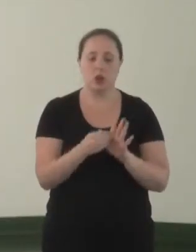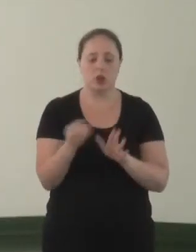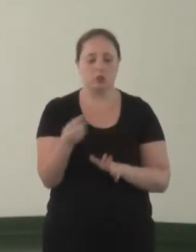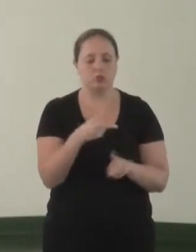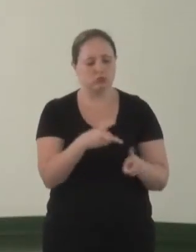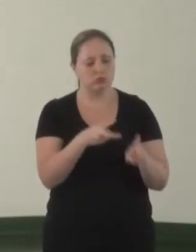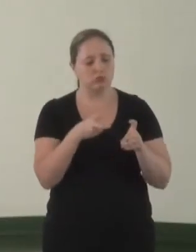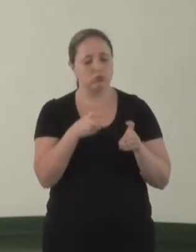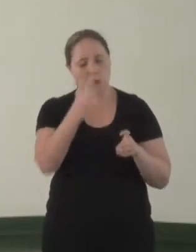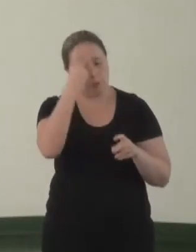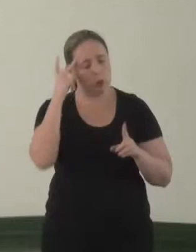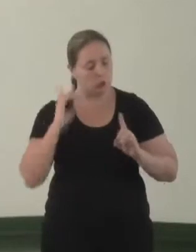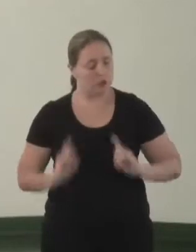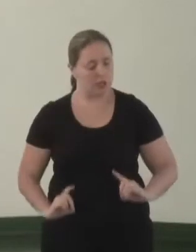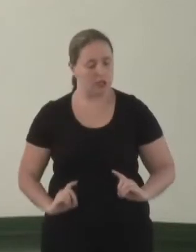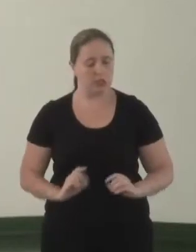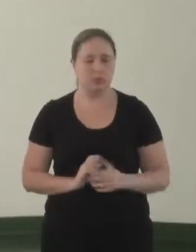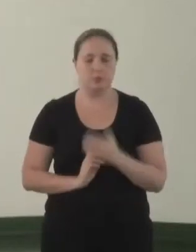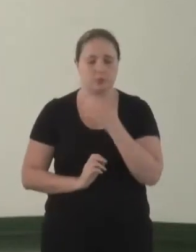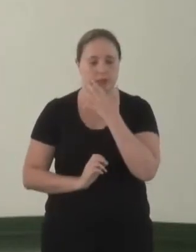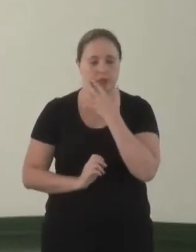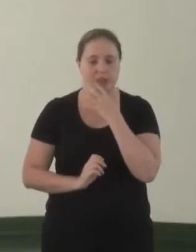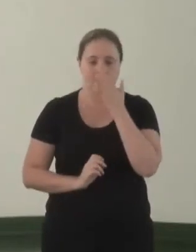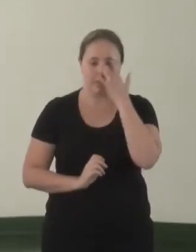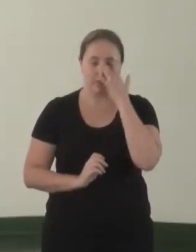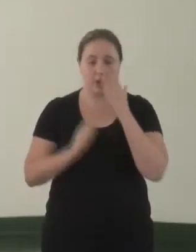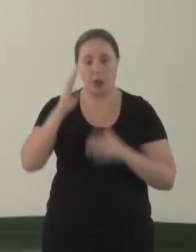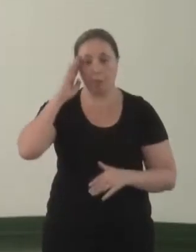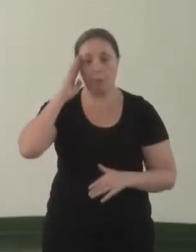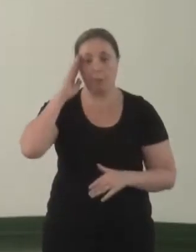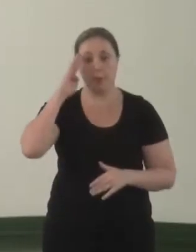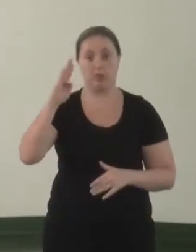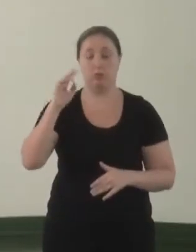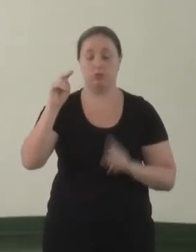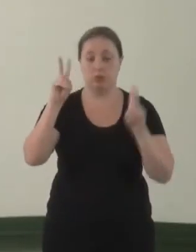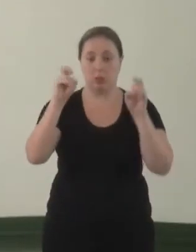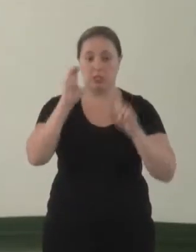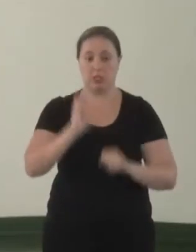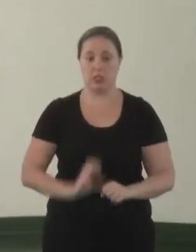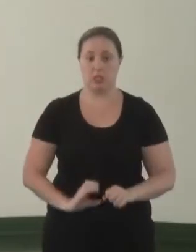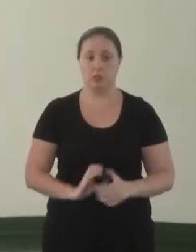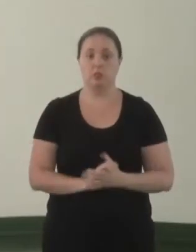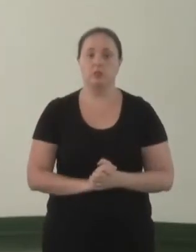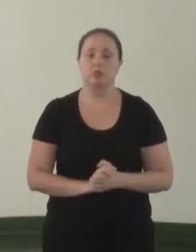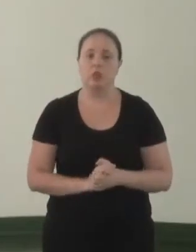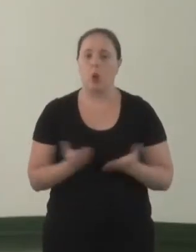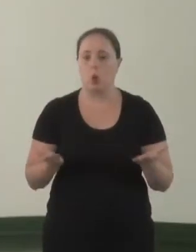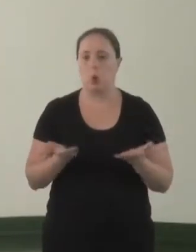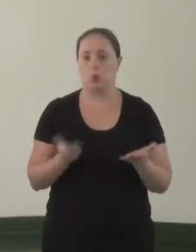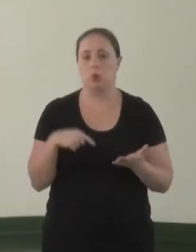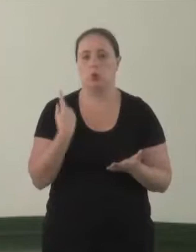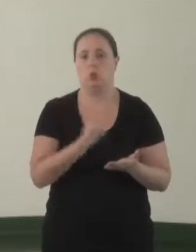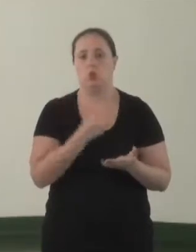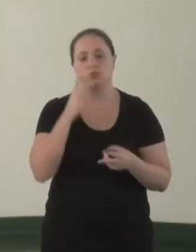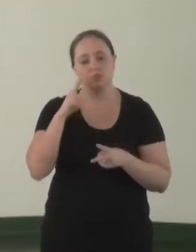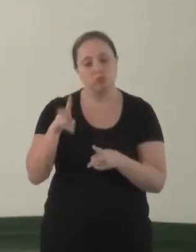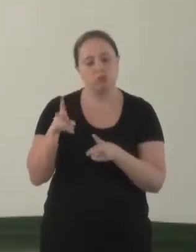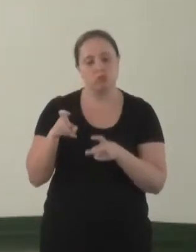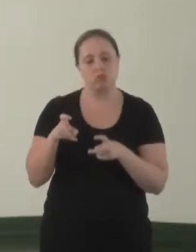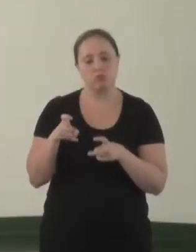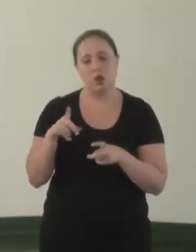sobre a pessoa com deficiência, principalmente na questão da cidadania, que hoje em dia nós vemos,